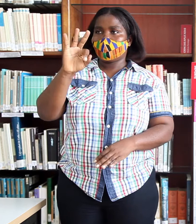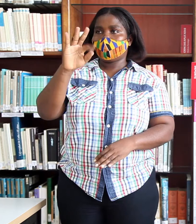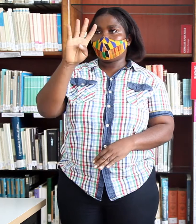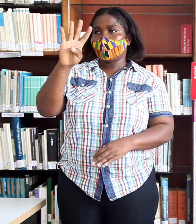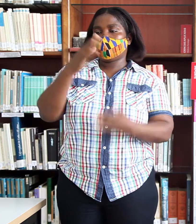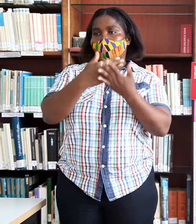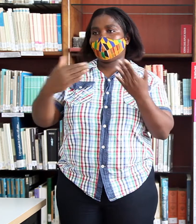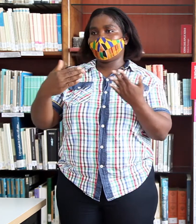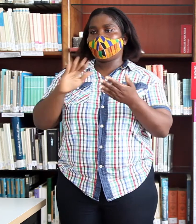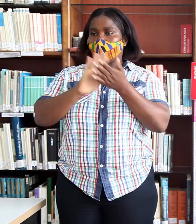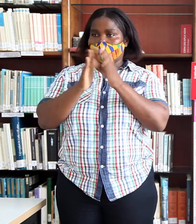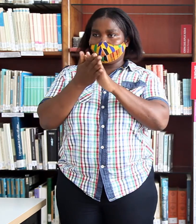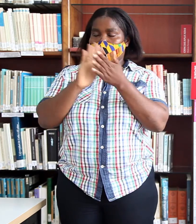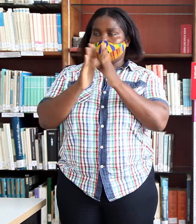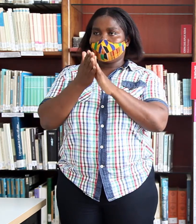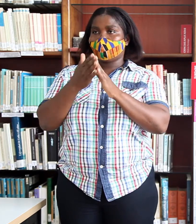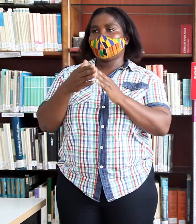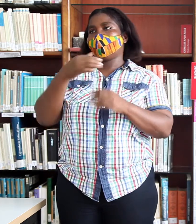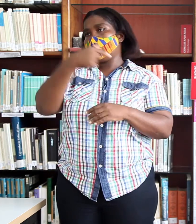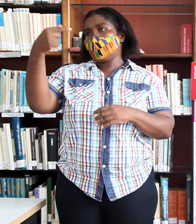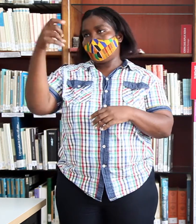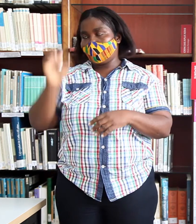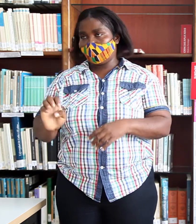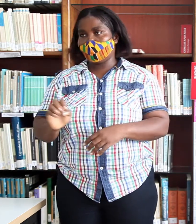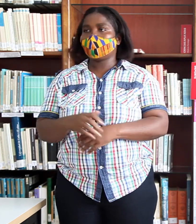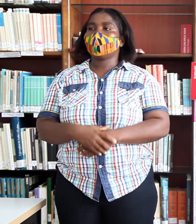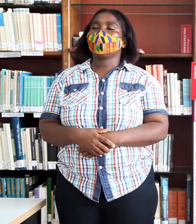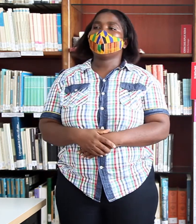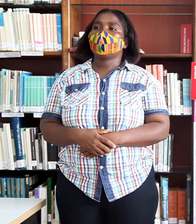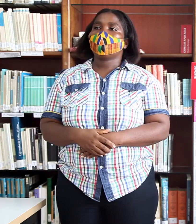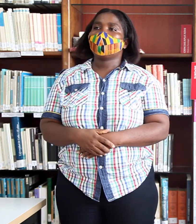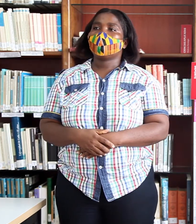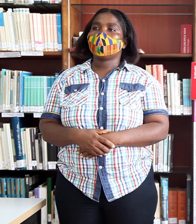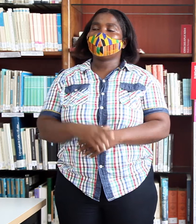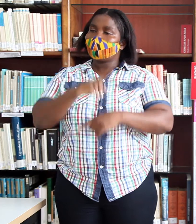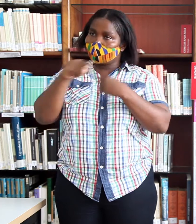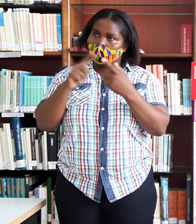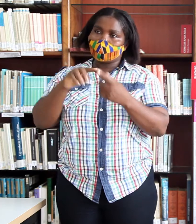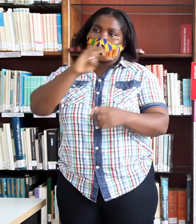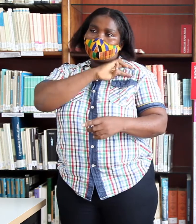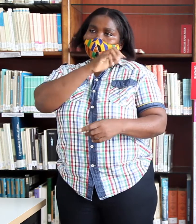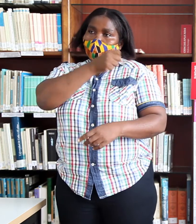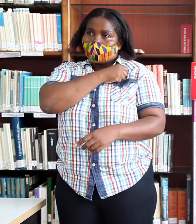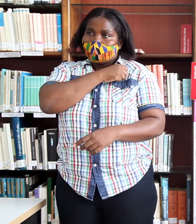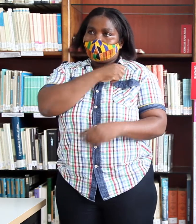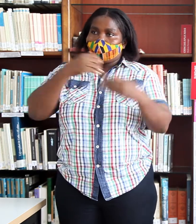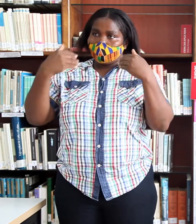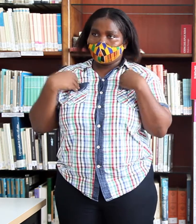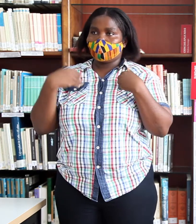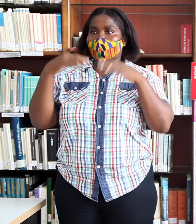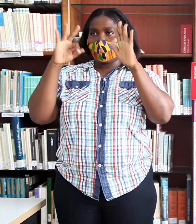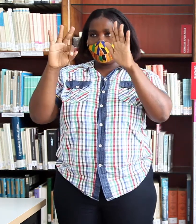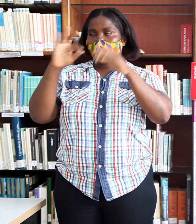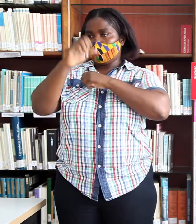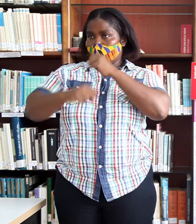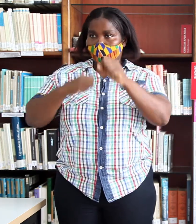partes de la población ecuatoriniana. Cuando María Zoe tenía ocho años,